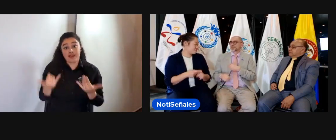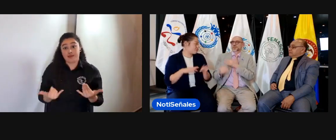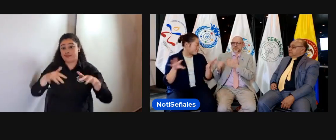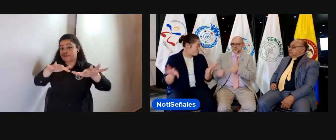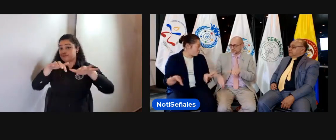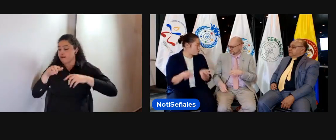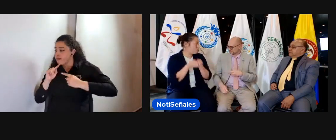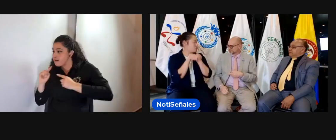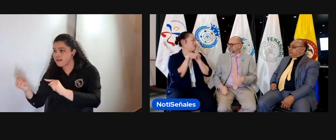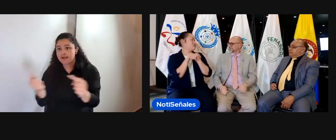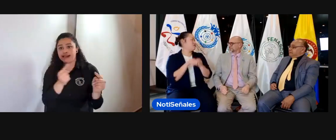en la sección de jóvenes,